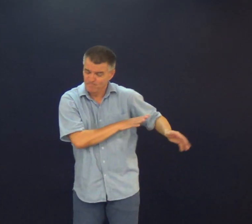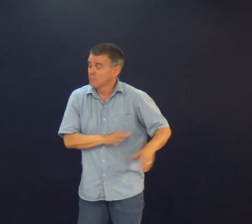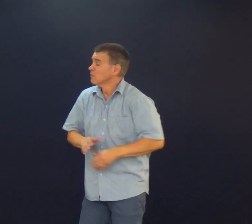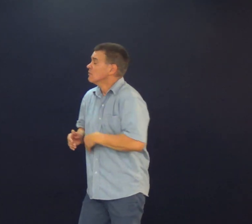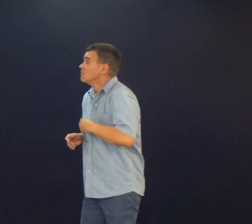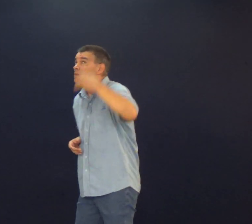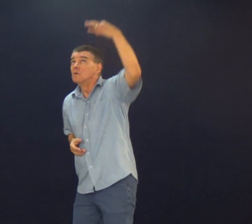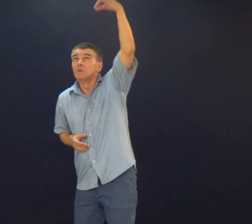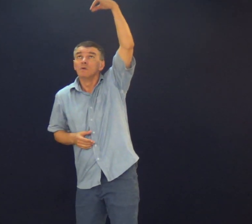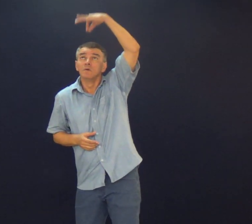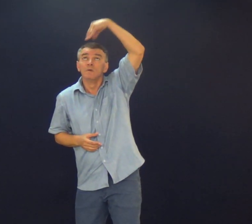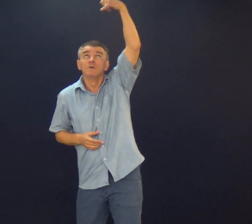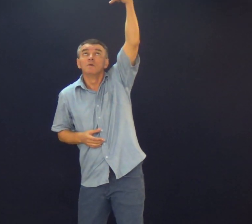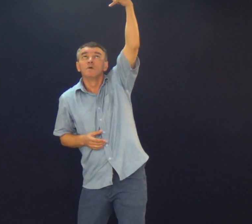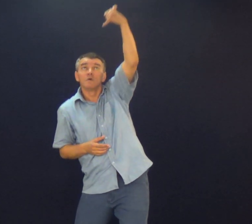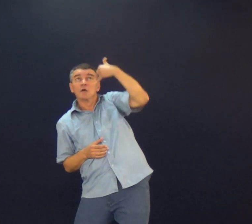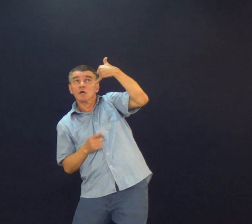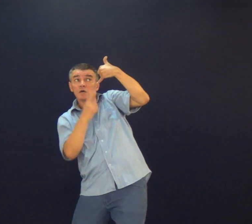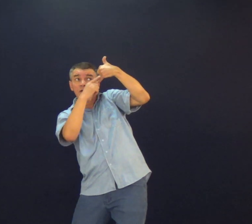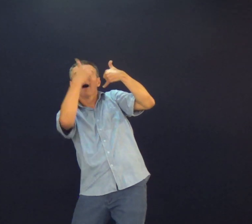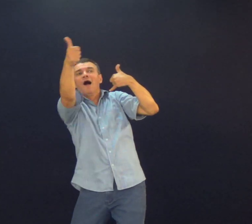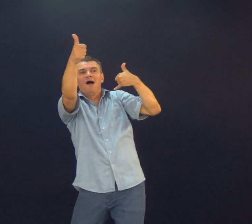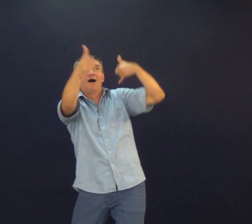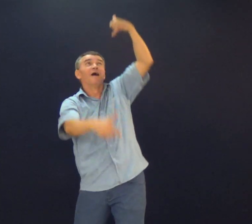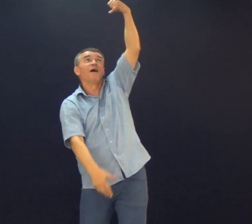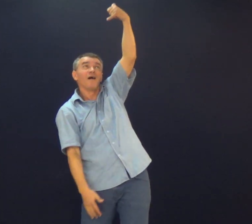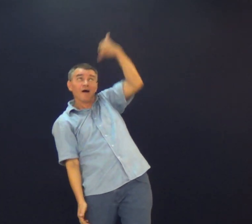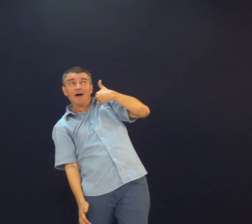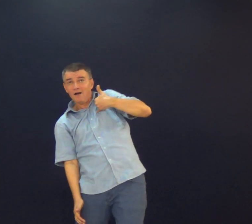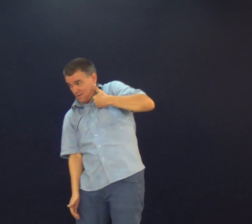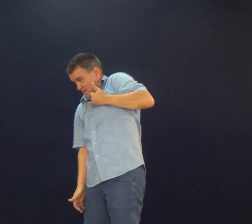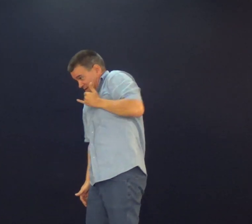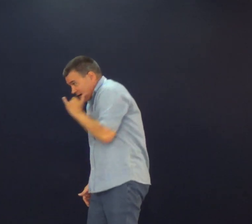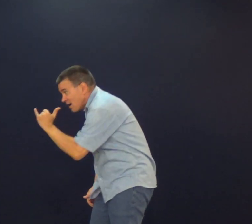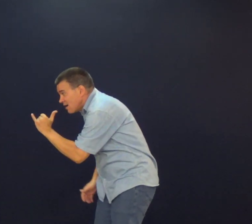lixo E peça pra que Deus te fale O você tem que dizer Pros outros